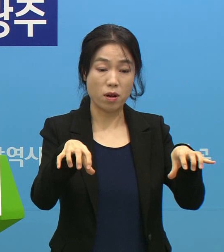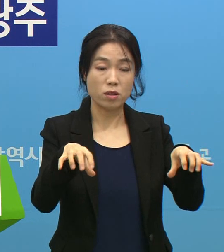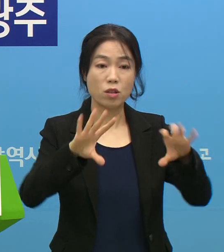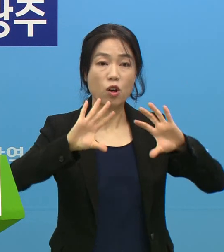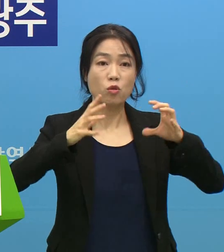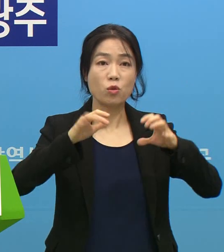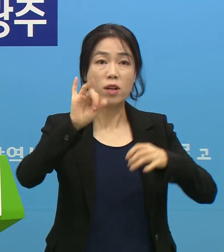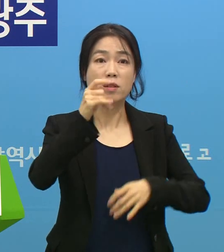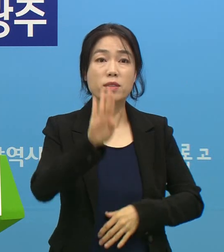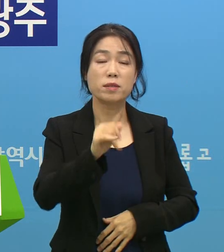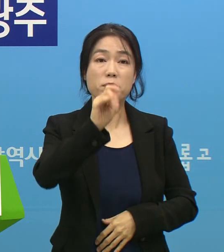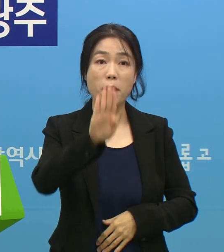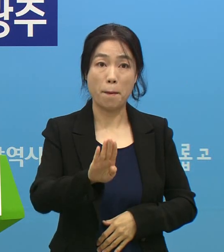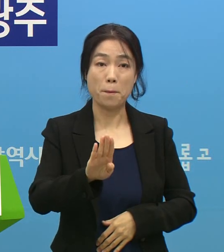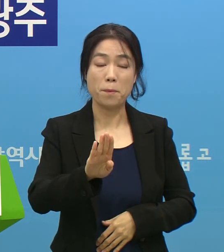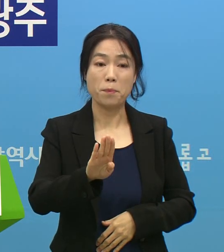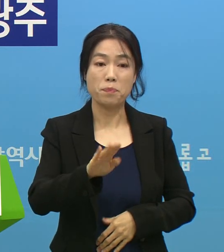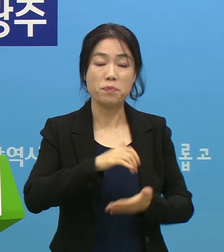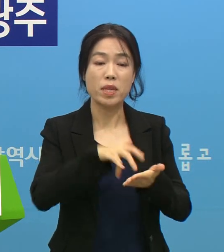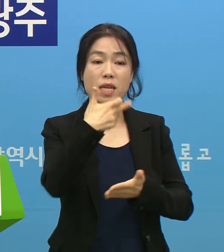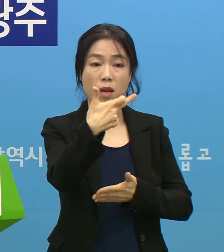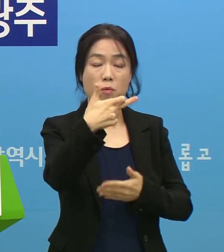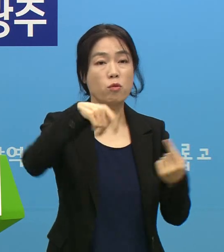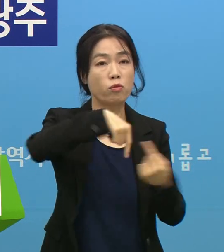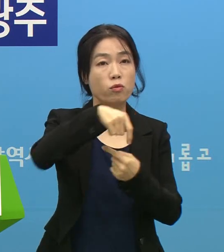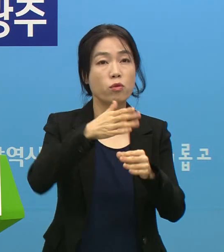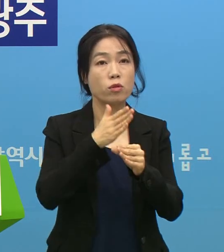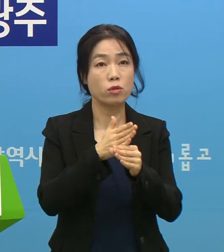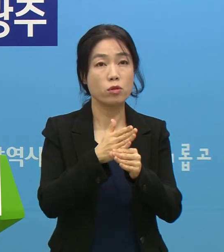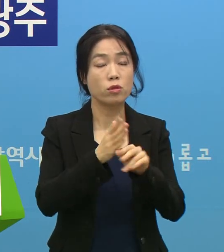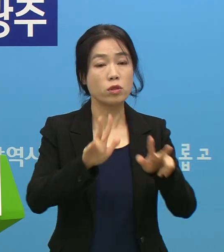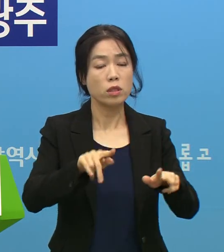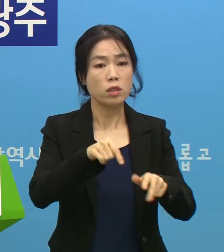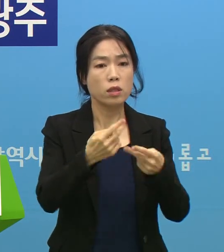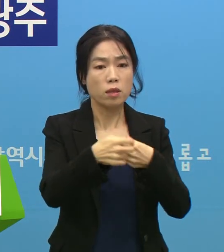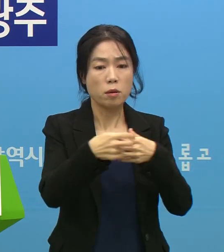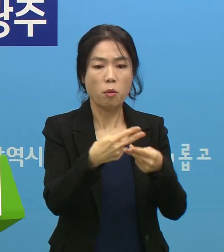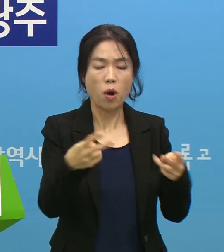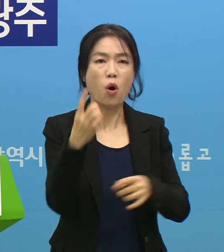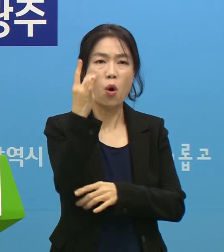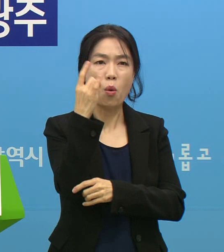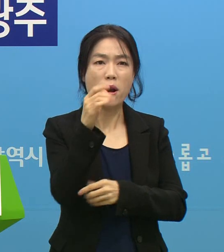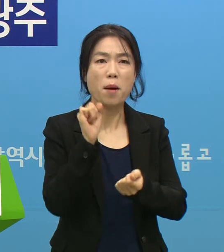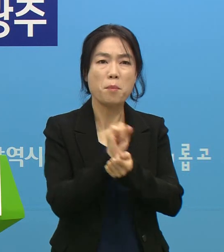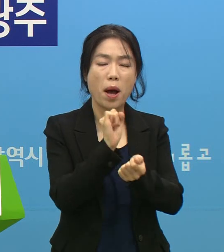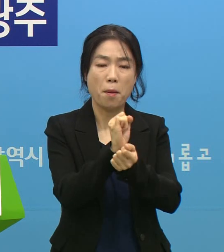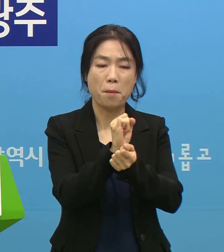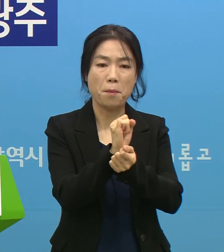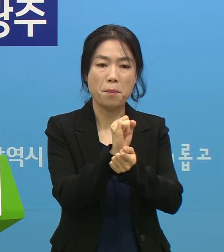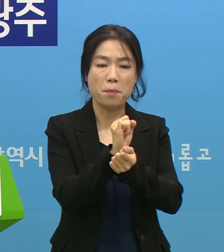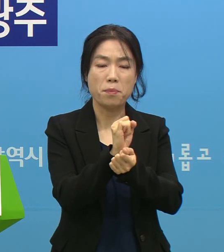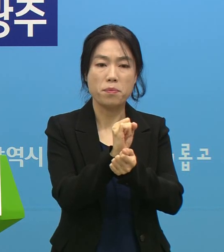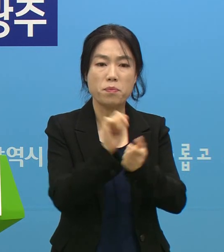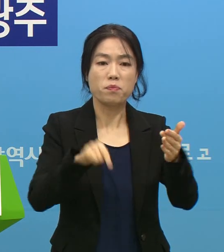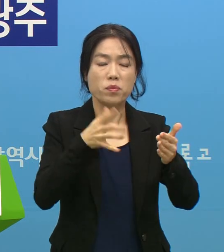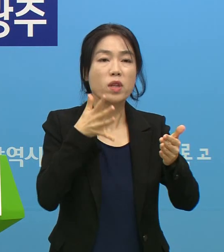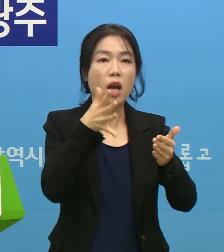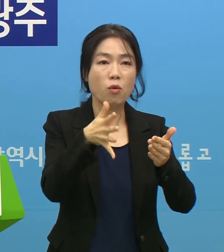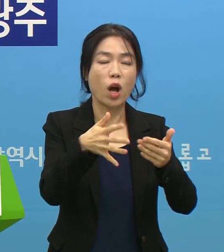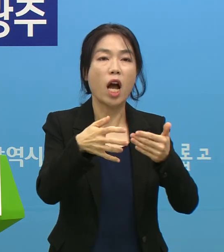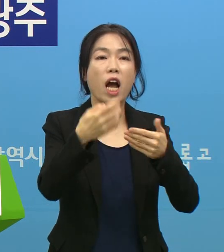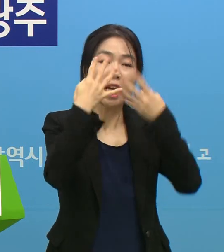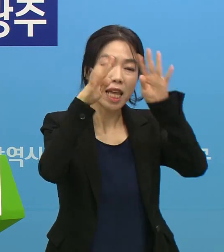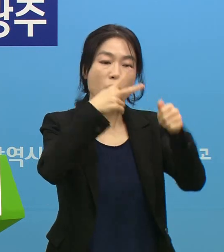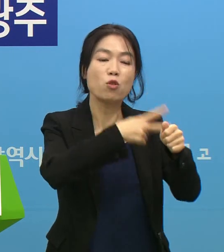국가음악병상을 담당하고 17병상이 운영되는데 그 병상은 원래부터 감염내과 전문의 선생님들, 교수님들께서